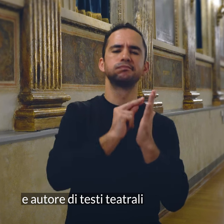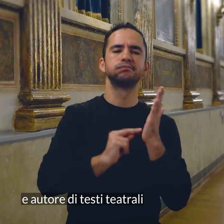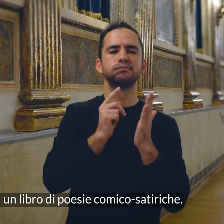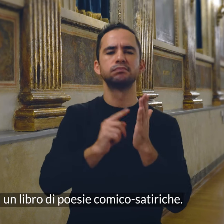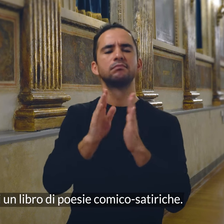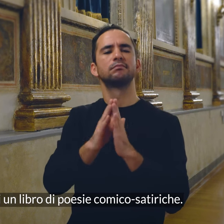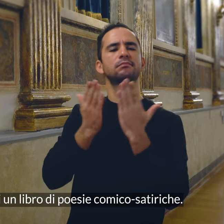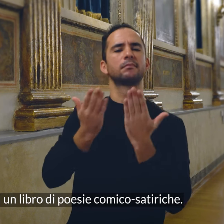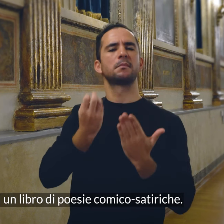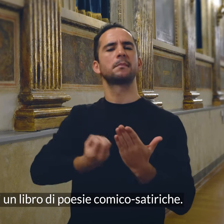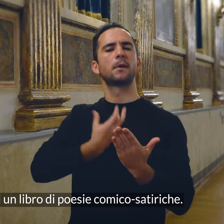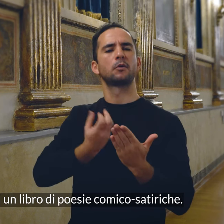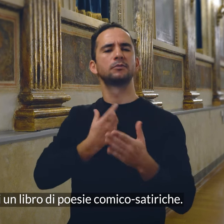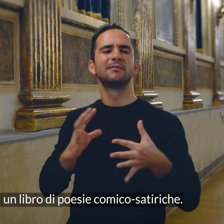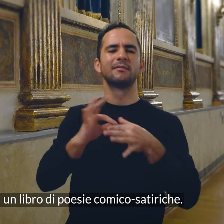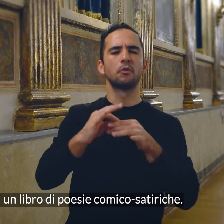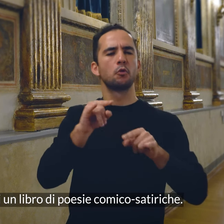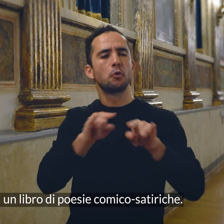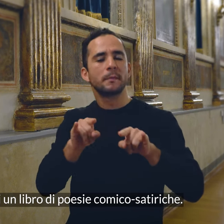e di un libro di poesie comico-satiriche.